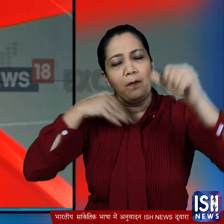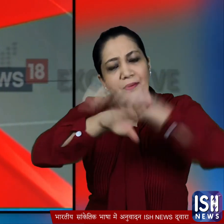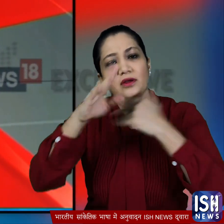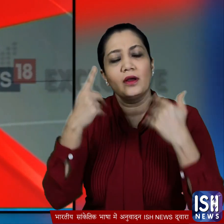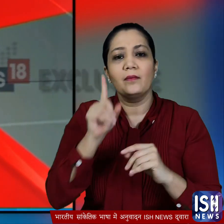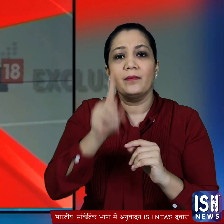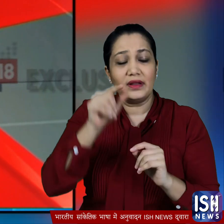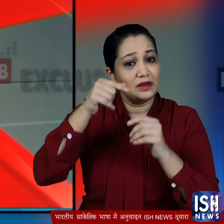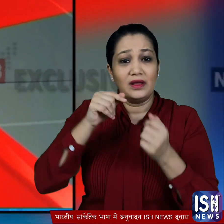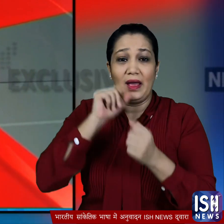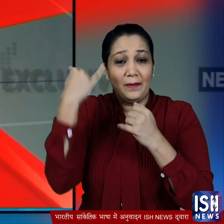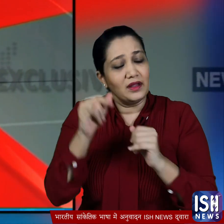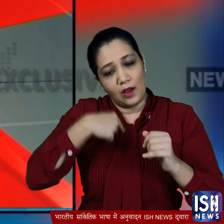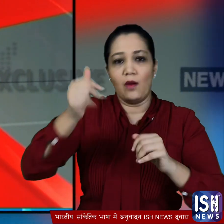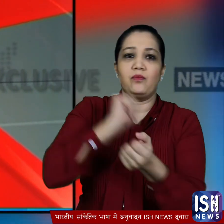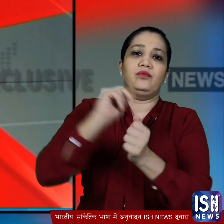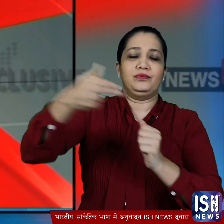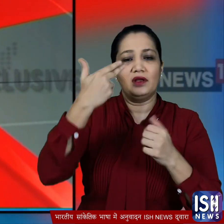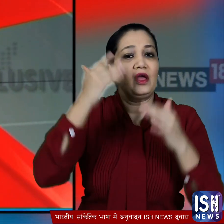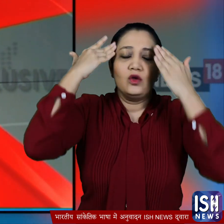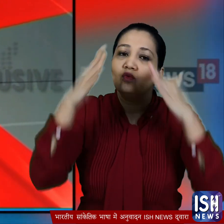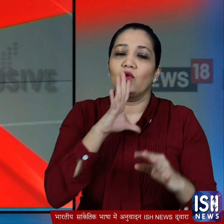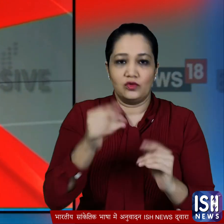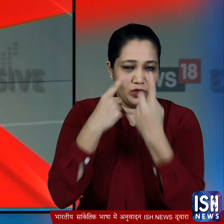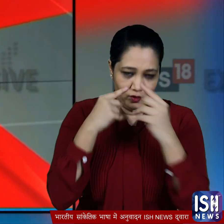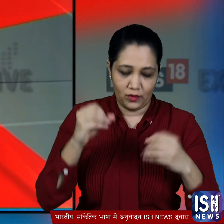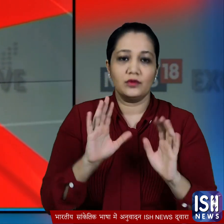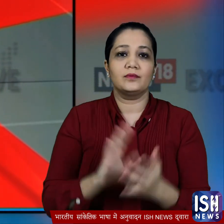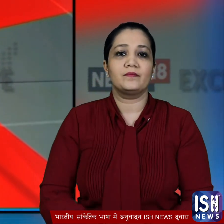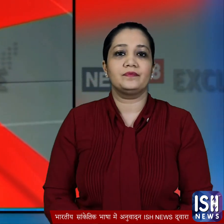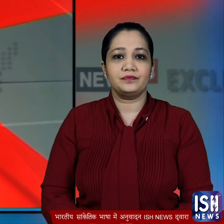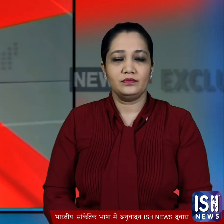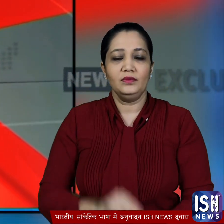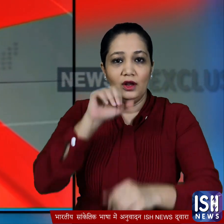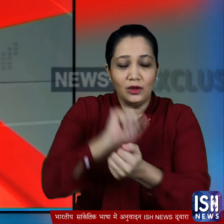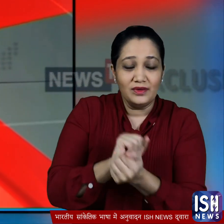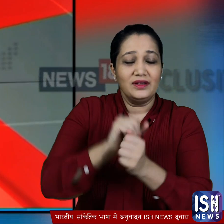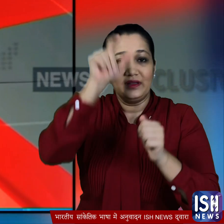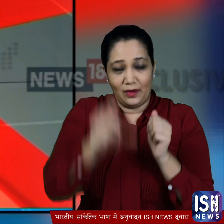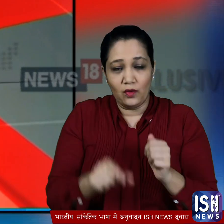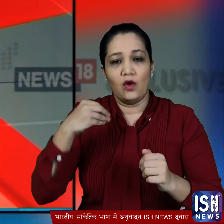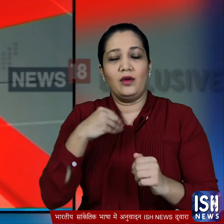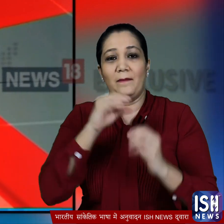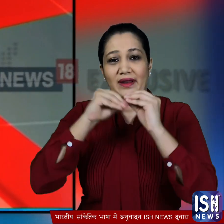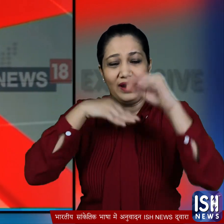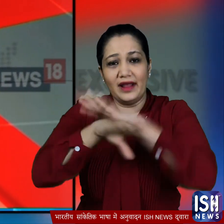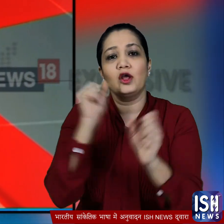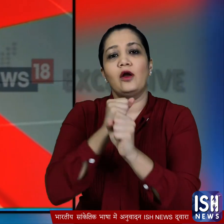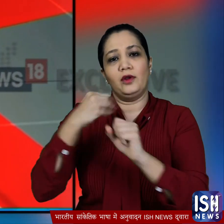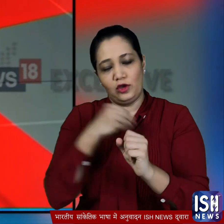गैंक्स्टर ने दावा किया कि पुलिस ने उसे गोली मारे जच क्या है उसकी जाच की जा रहे है पिलाल पुलिस के हत्ते चड़ा काला से खों बठिंडा के सरकारी अस्पिताल में